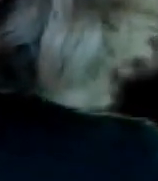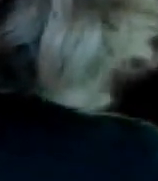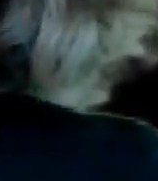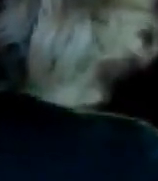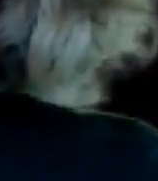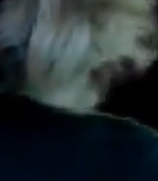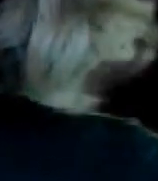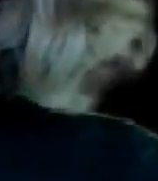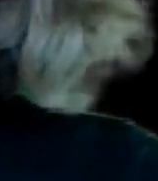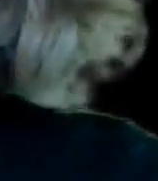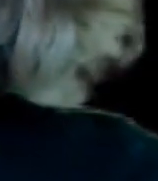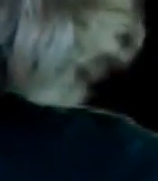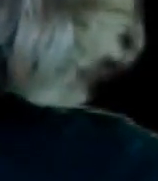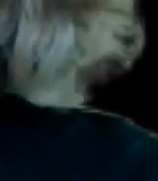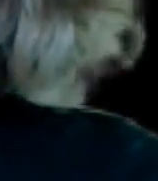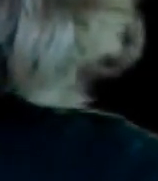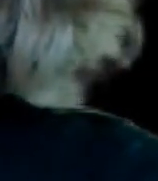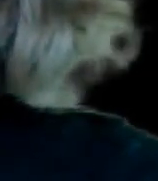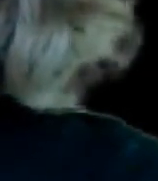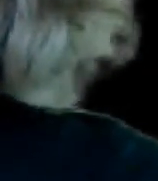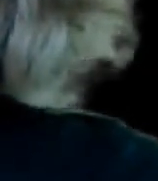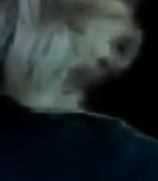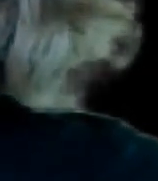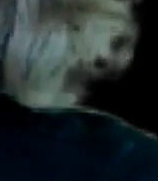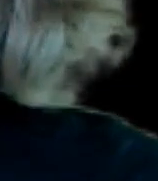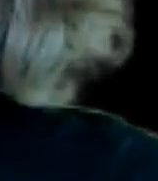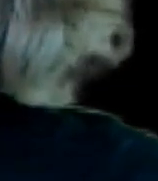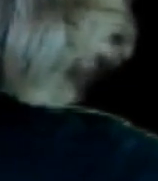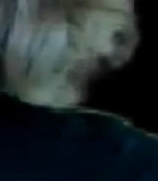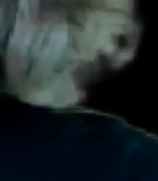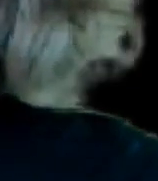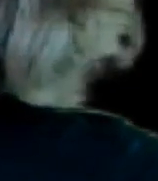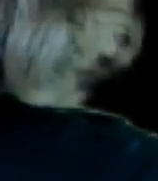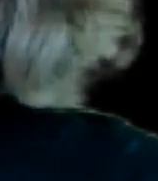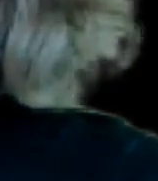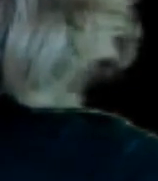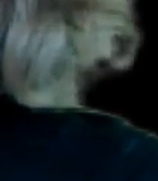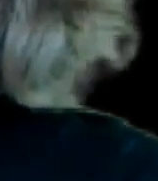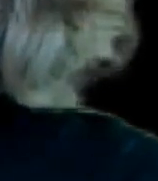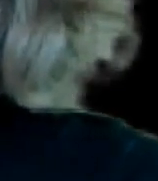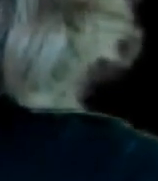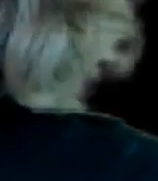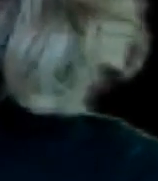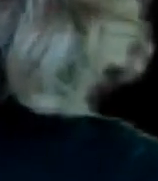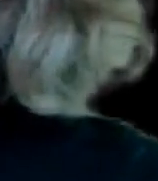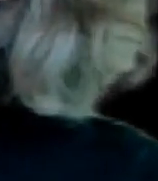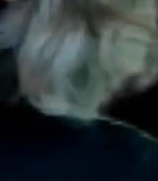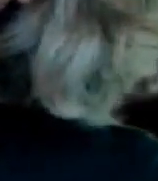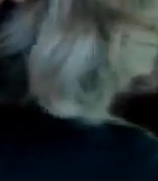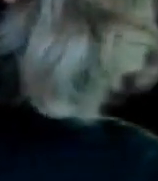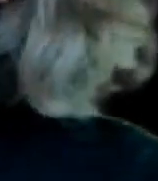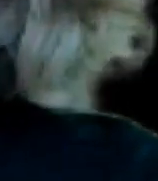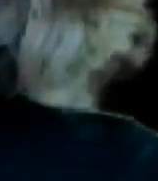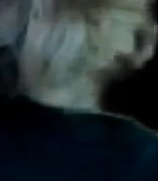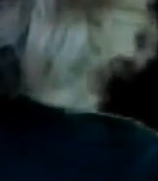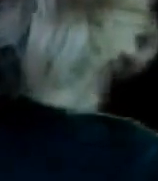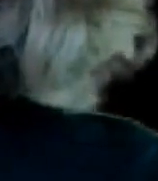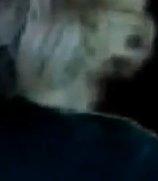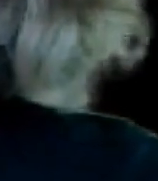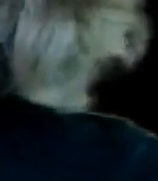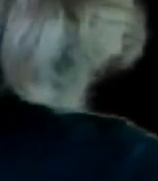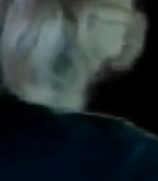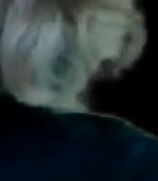Dije que soy Escritora Y que no dije Que soy periodista Que me perdonen Pero yo no puedo